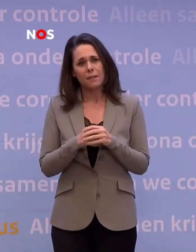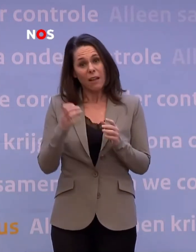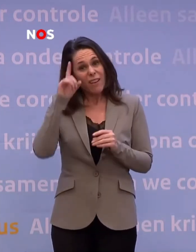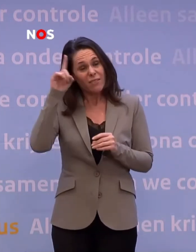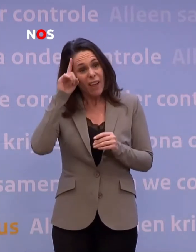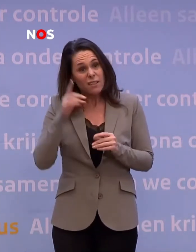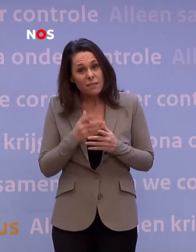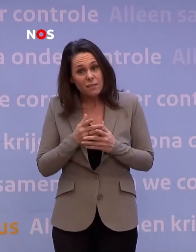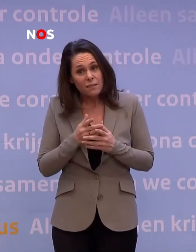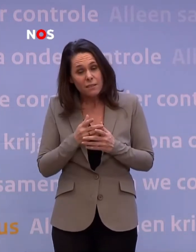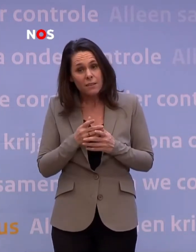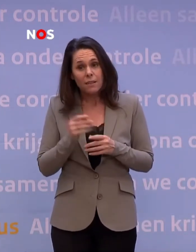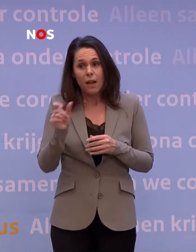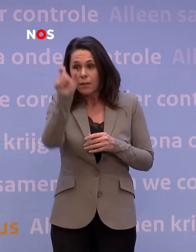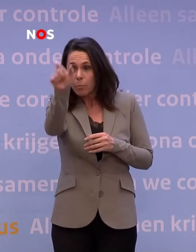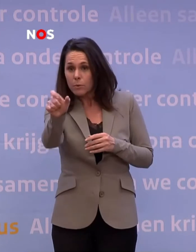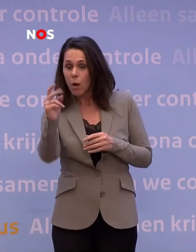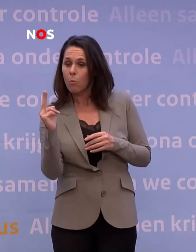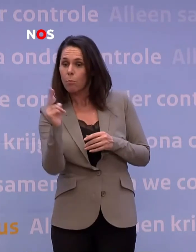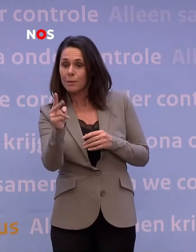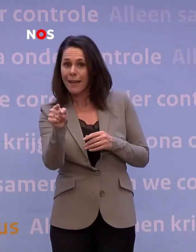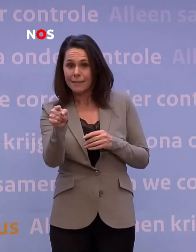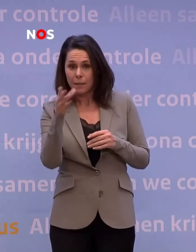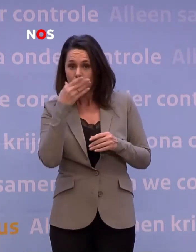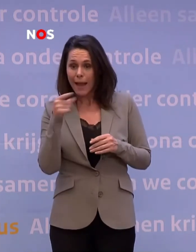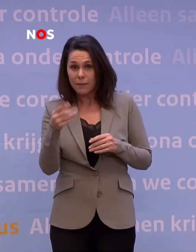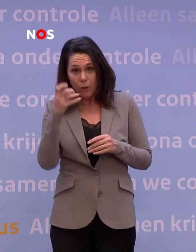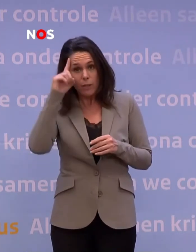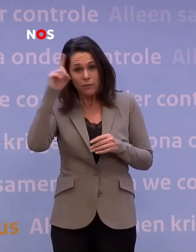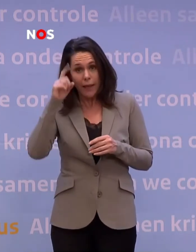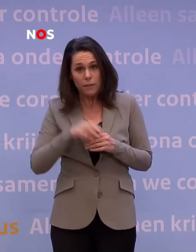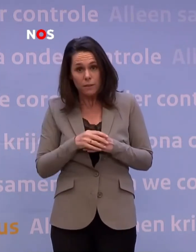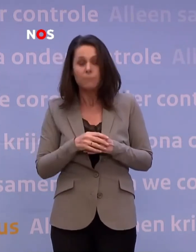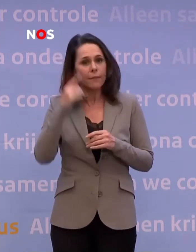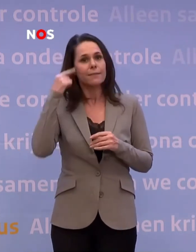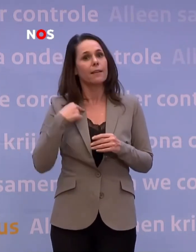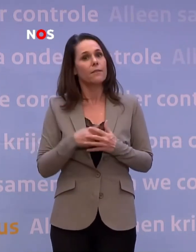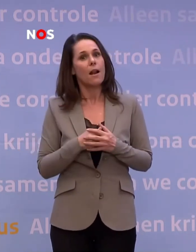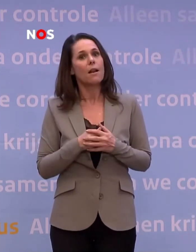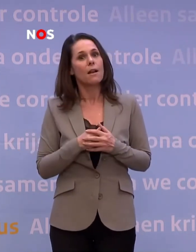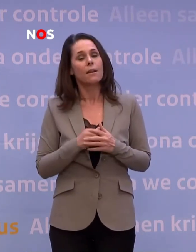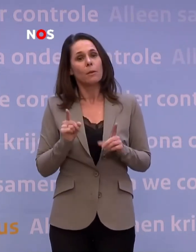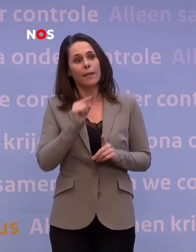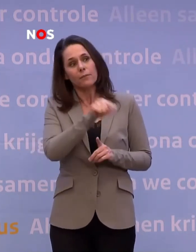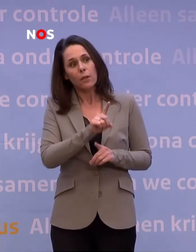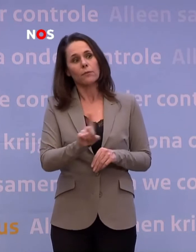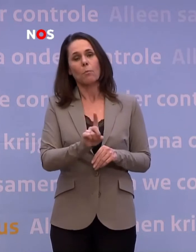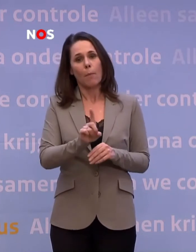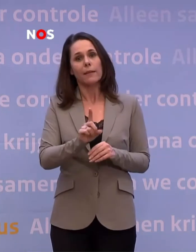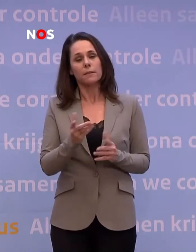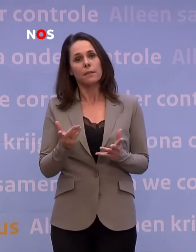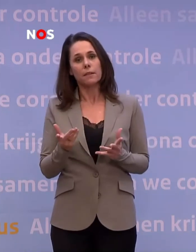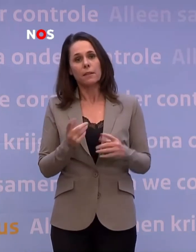je in contact bent geweest... ...met iemand die besmet blijkt te zijn uit een test? Zou je het willen weten? Ik denk het wel, want dat betekent namelijk ook... ...dat jij vanaf dat moment